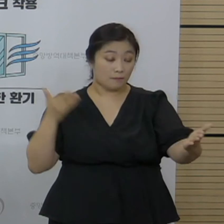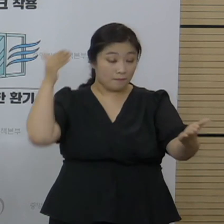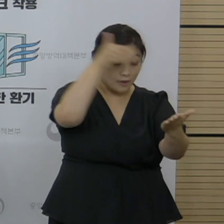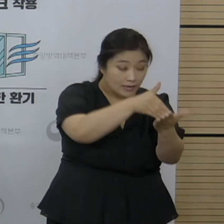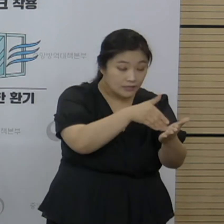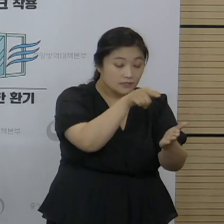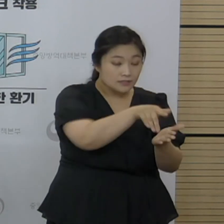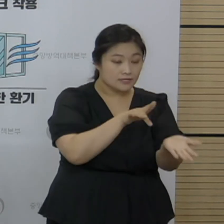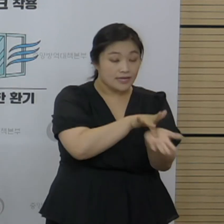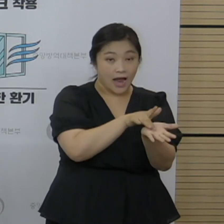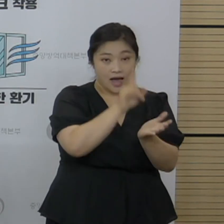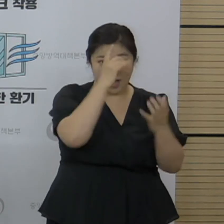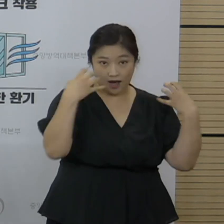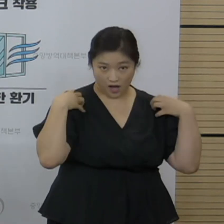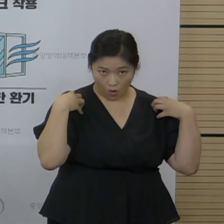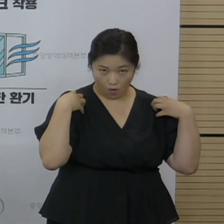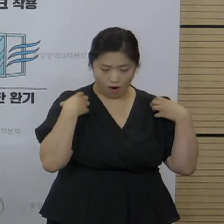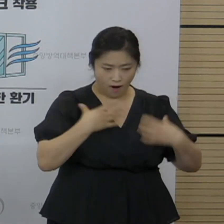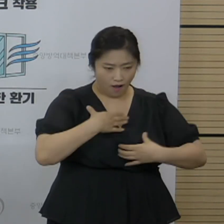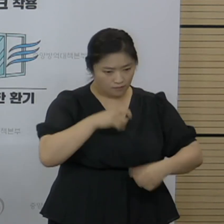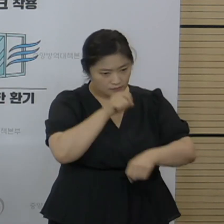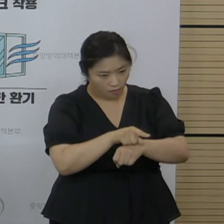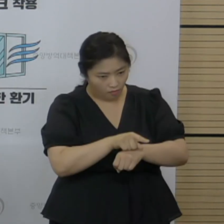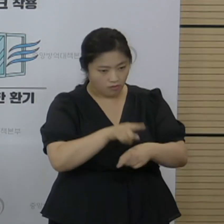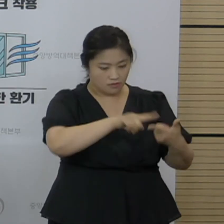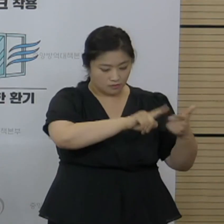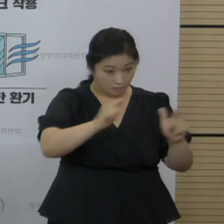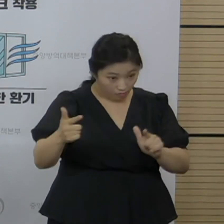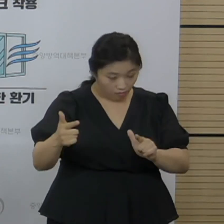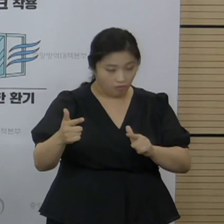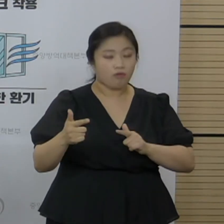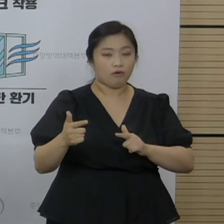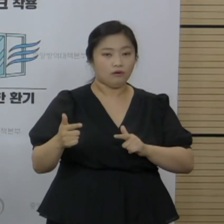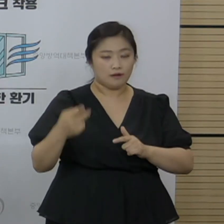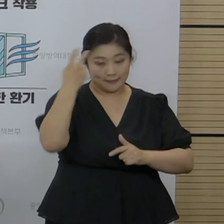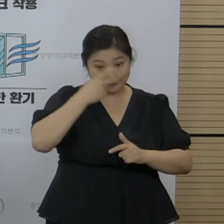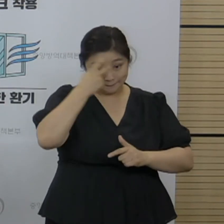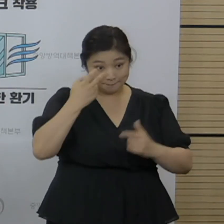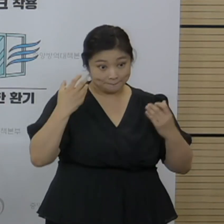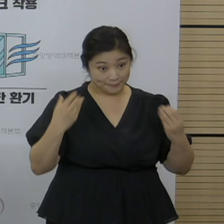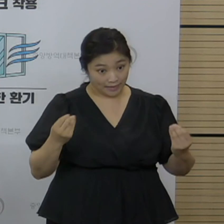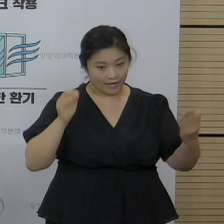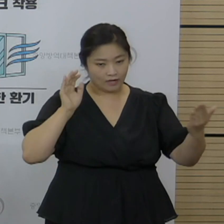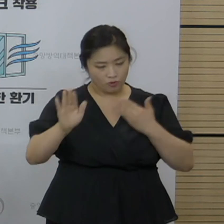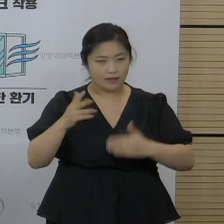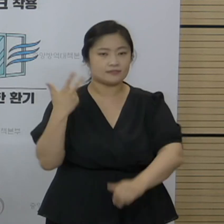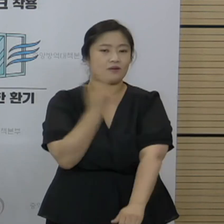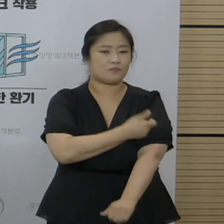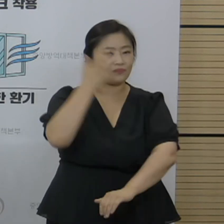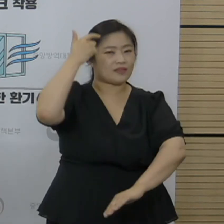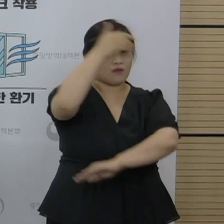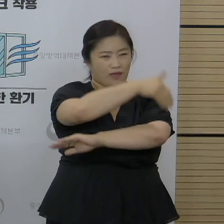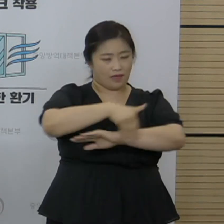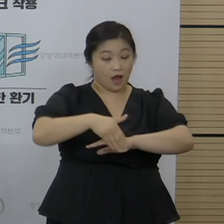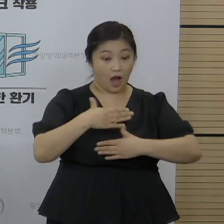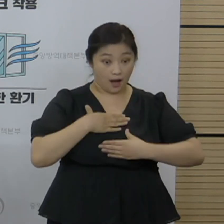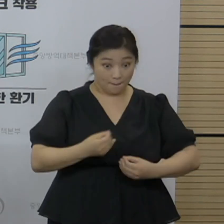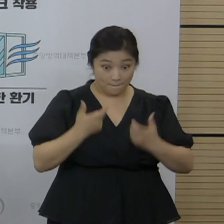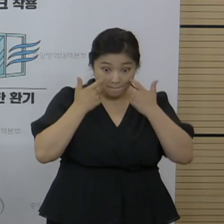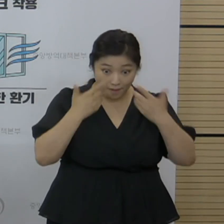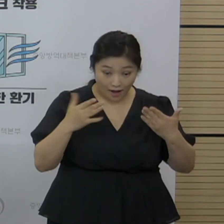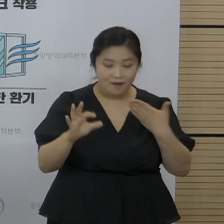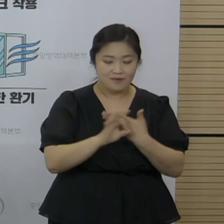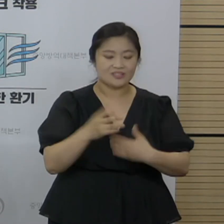식약처에서 안전성 및 품질 관리에 대한 검사 후에 안전성을 확인하고